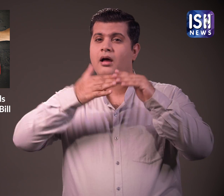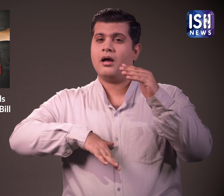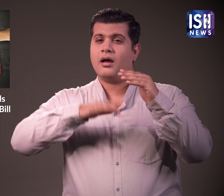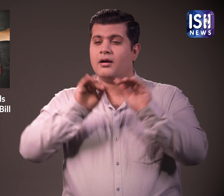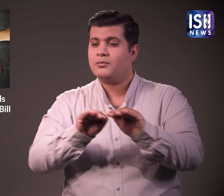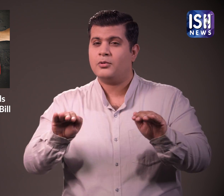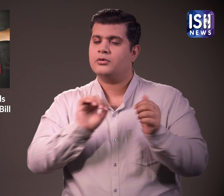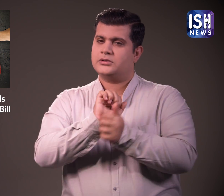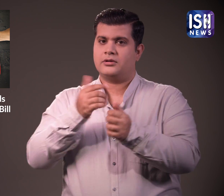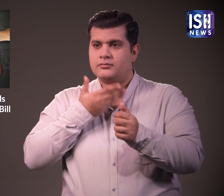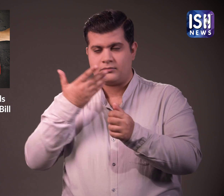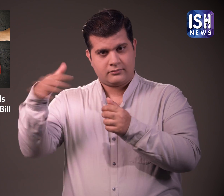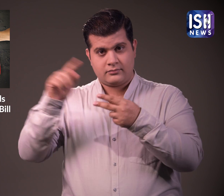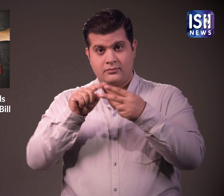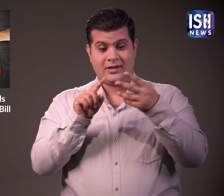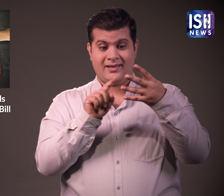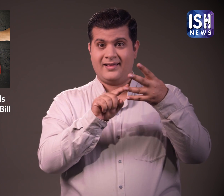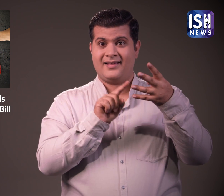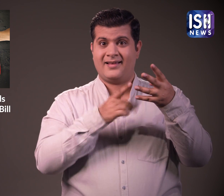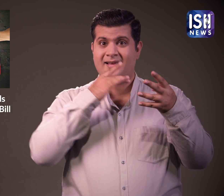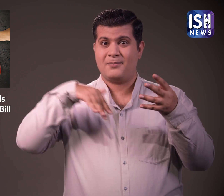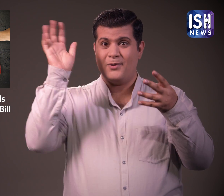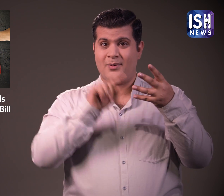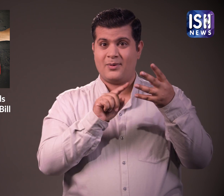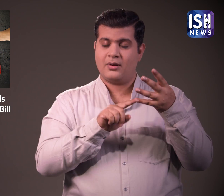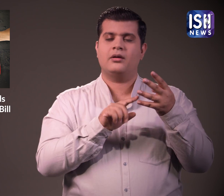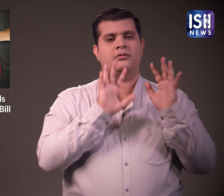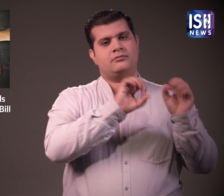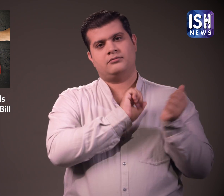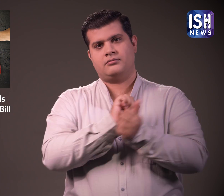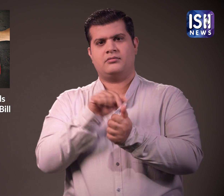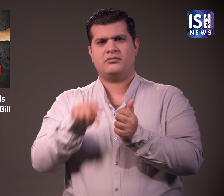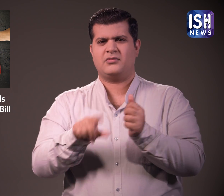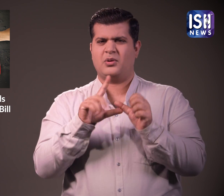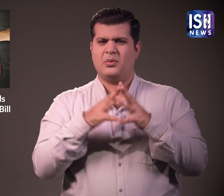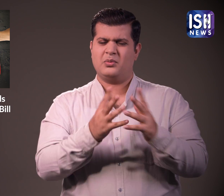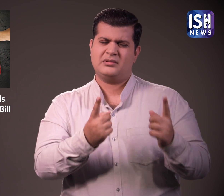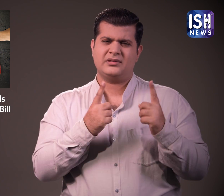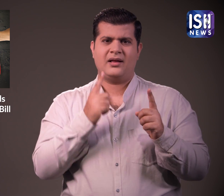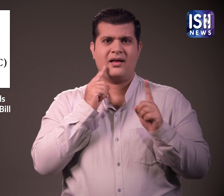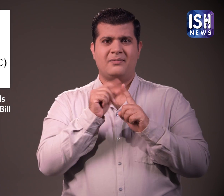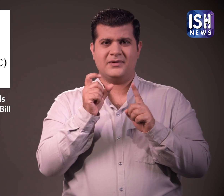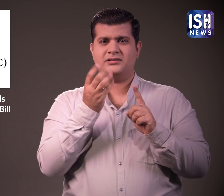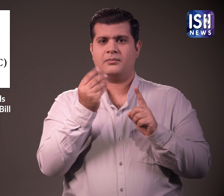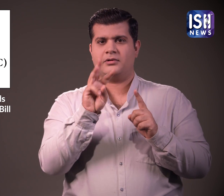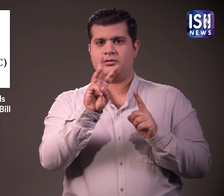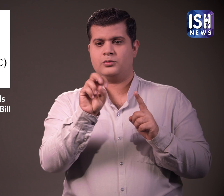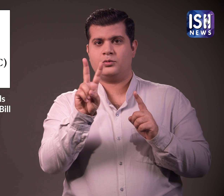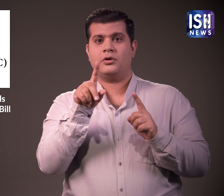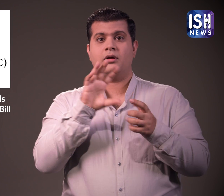गया है और अन्या दो को जेल भेज दिया गया है उन्हें हत्या के लिए धारा 302 सहित भारतिय दन